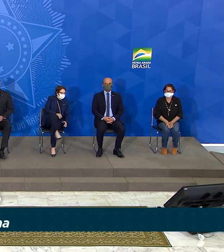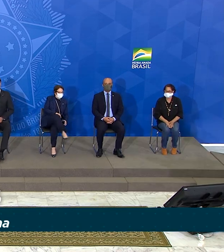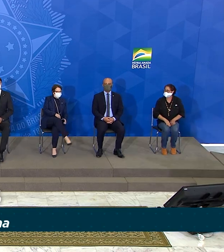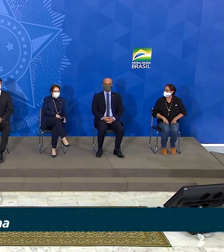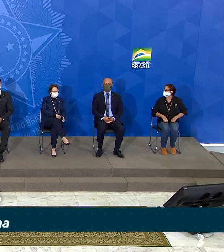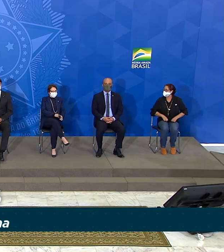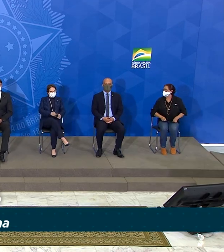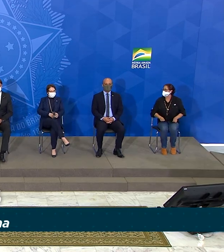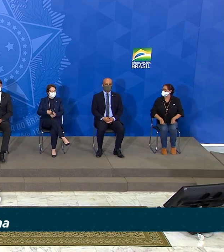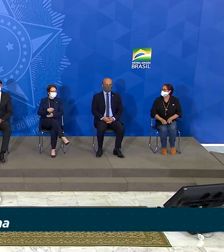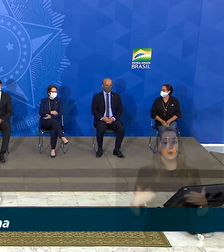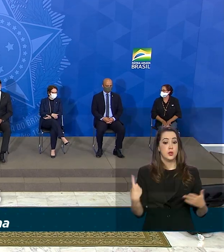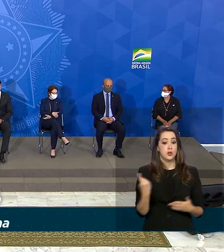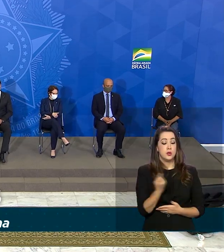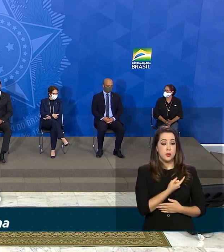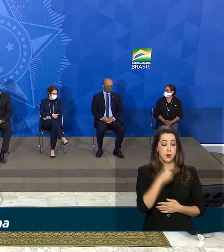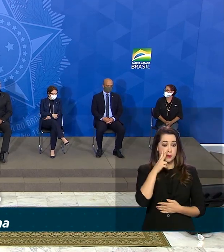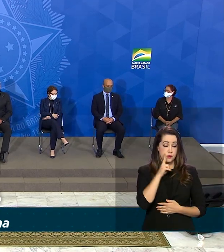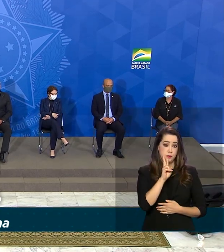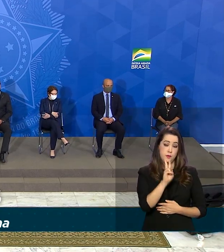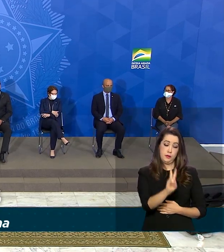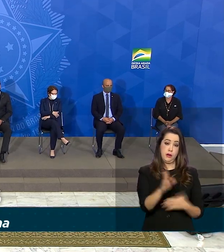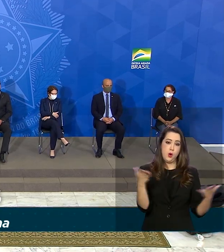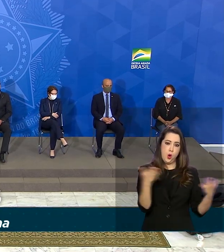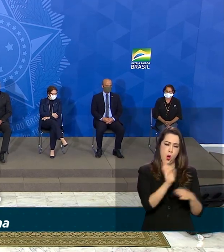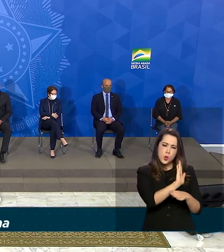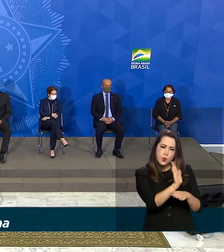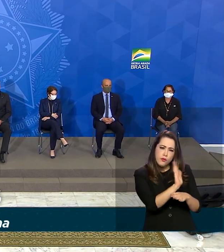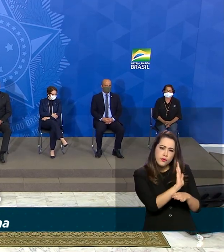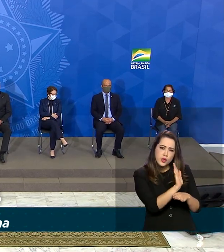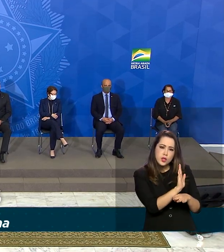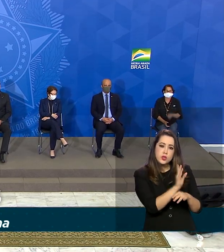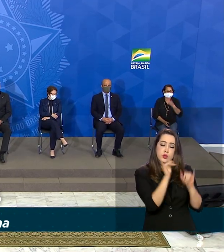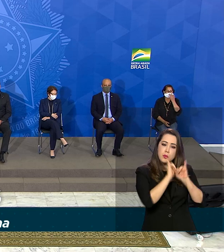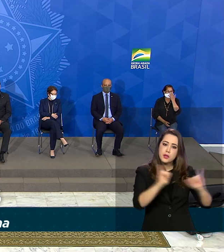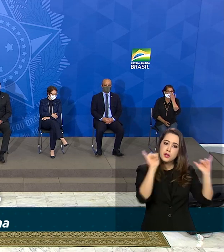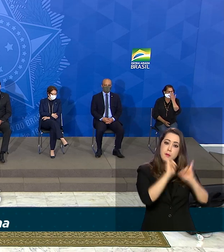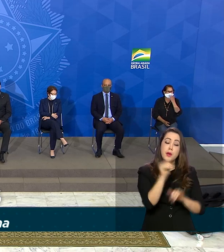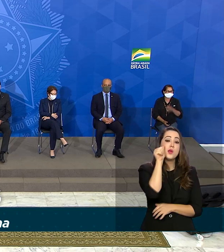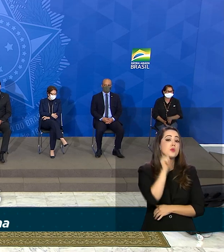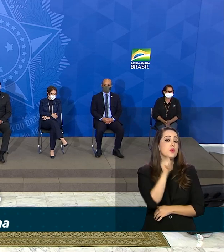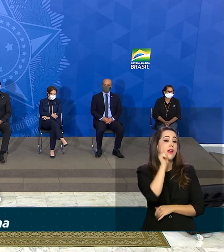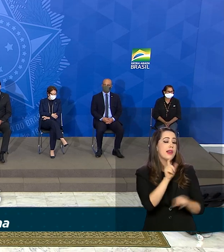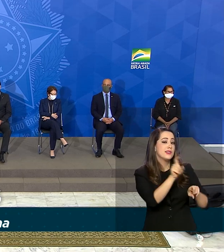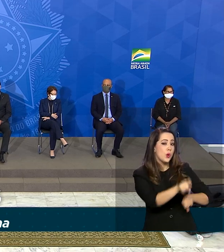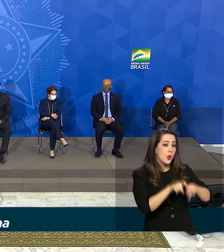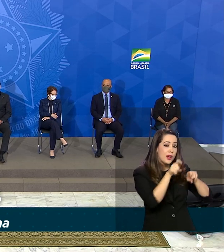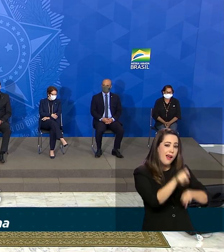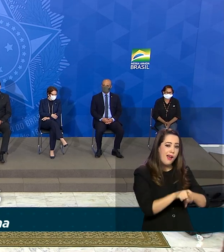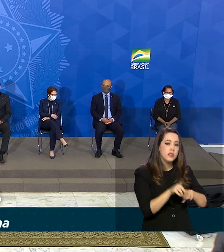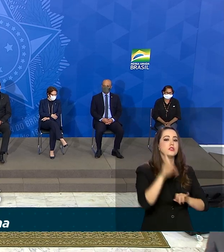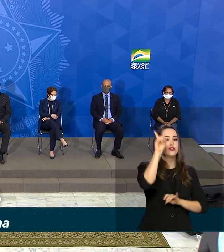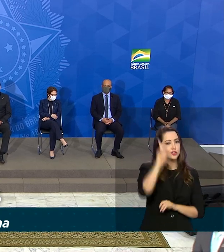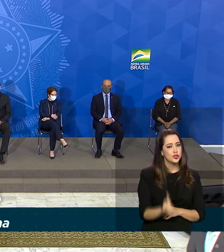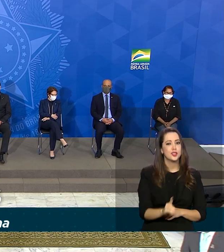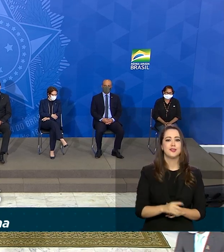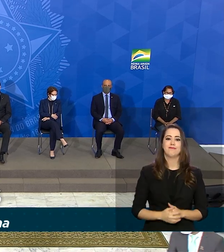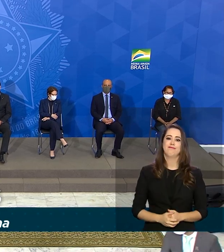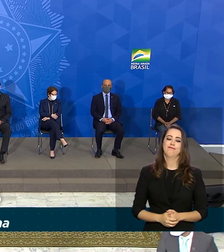Assistiremos agora ao vídeo sobre a campanha Mulheres Rurais, Mulheres com Direitos.